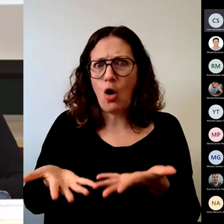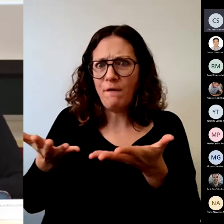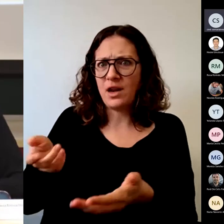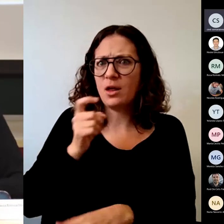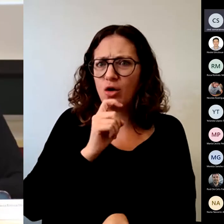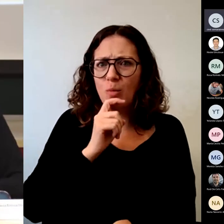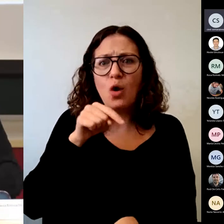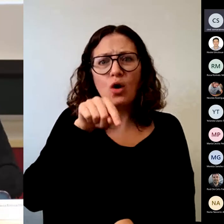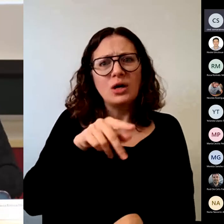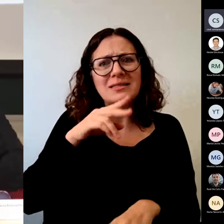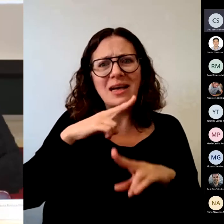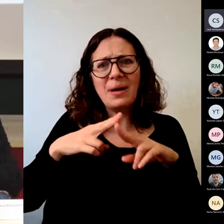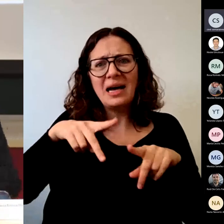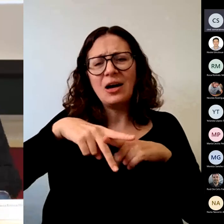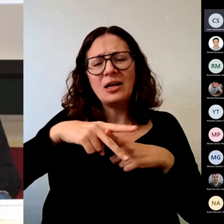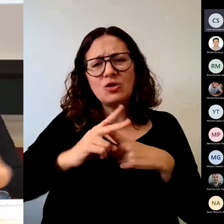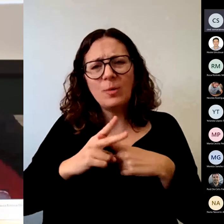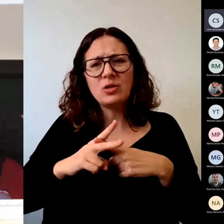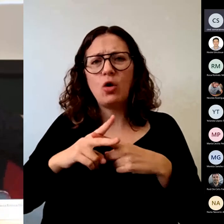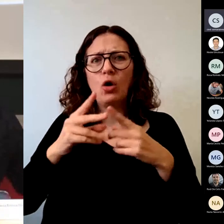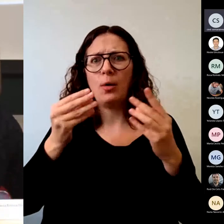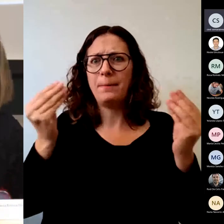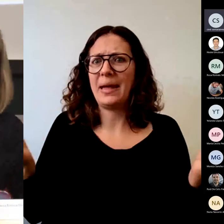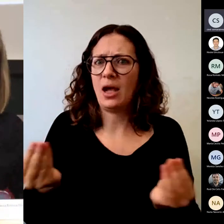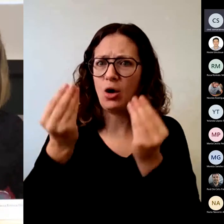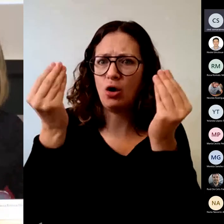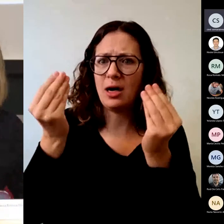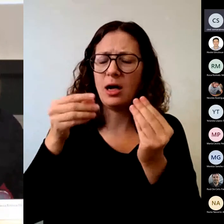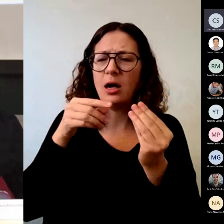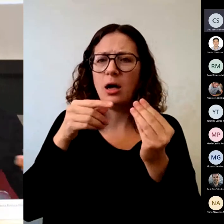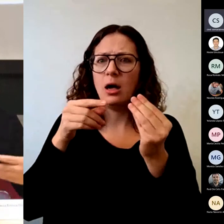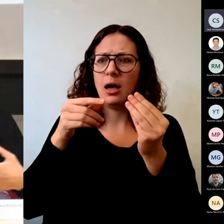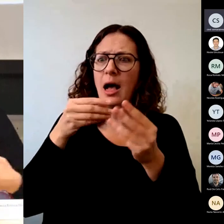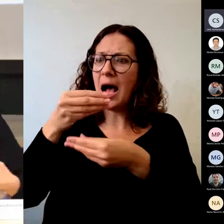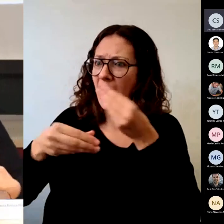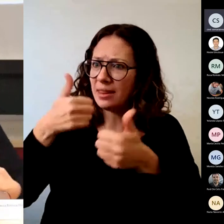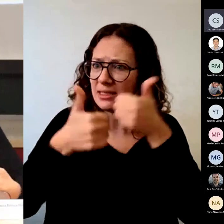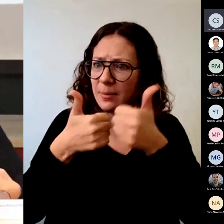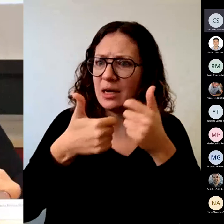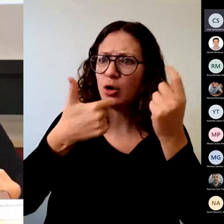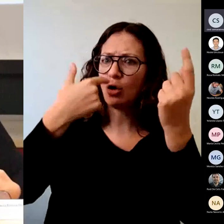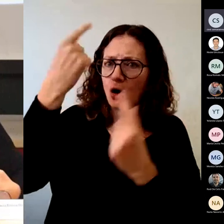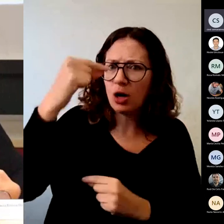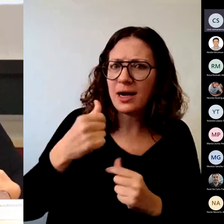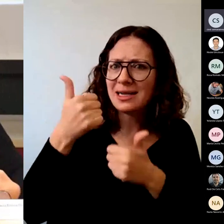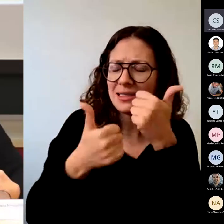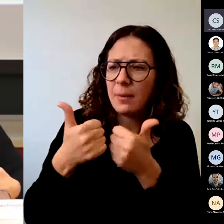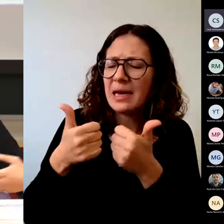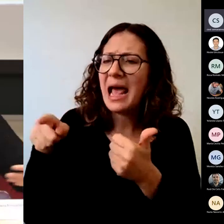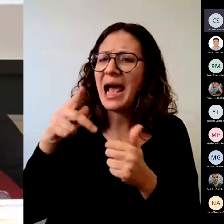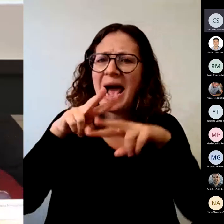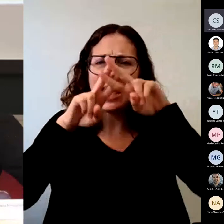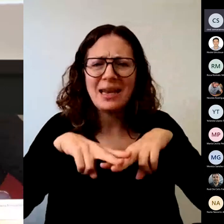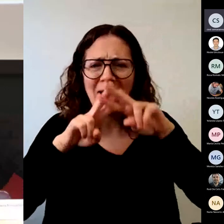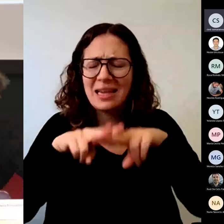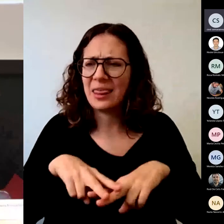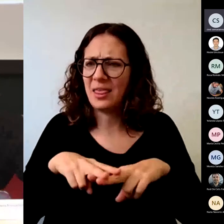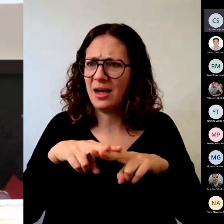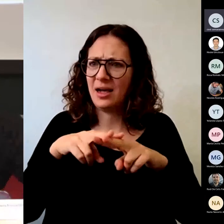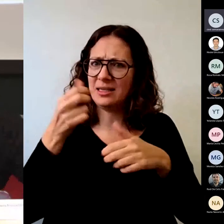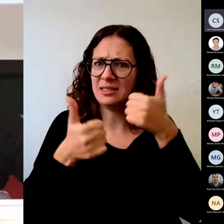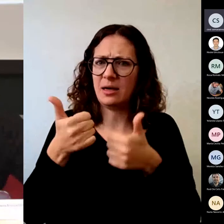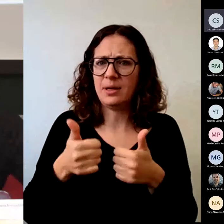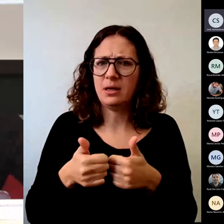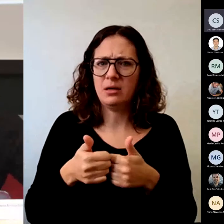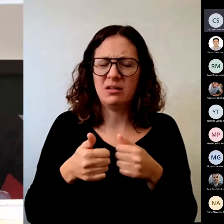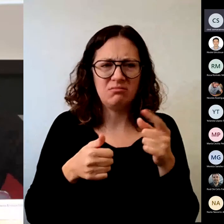de mejora hace el examen corrige el examen analiza el examen mira por qué han respondido todos bien a esta pregunta mira es por qué